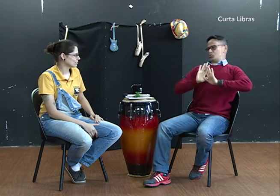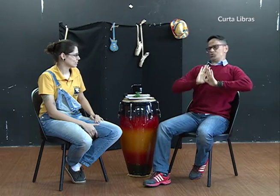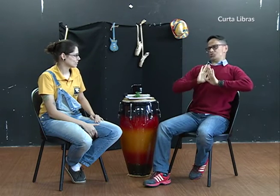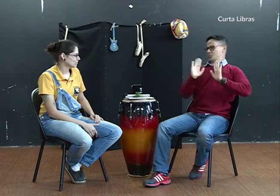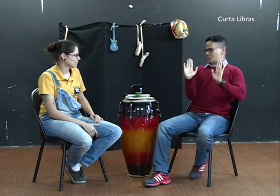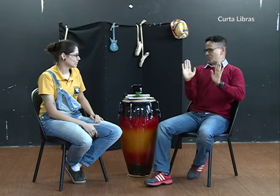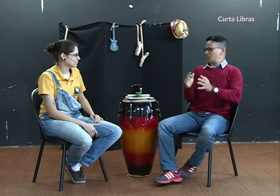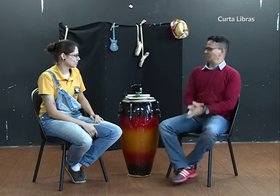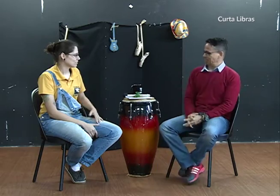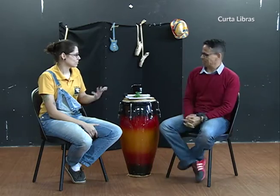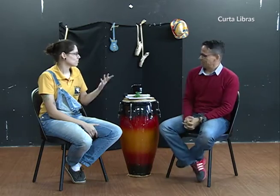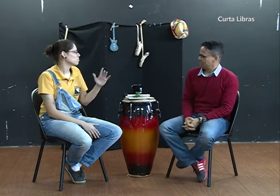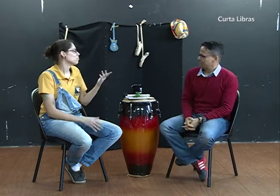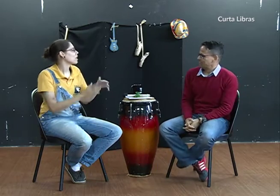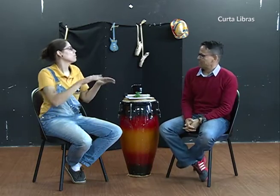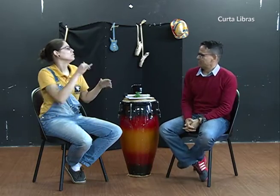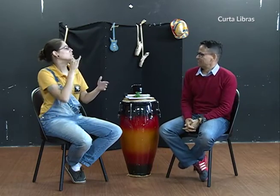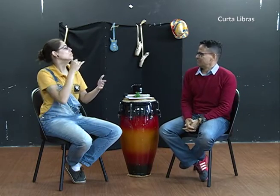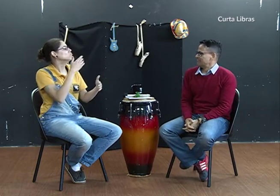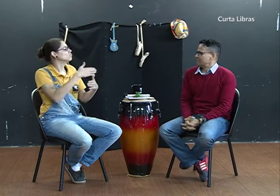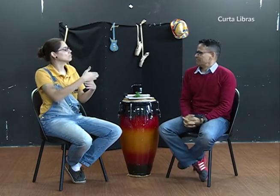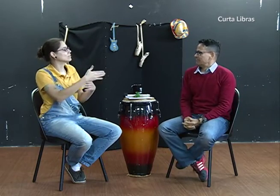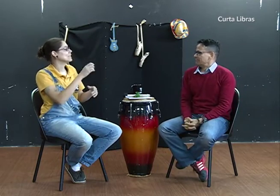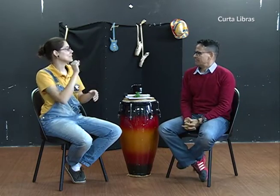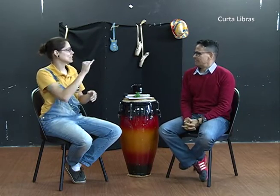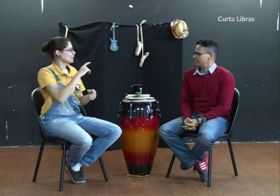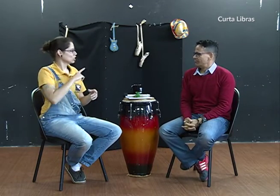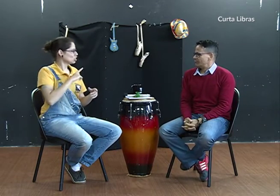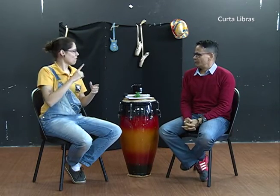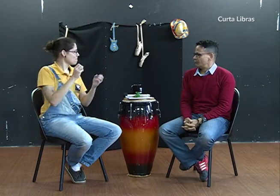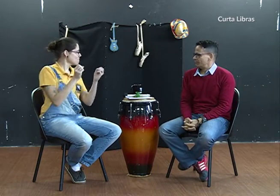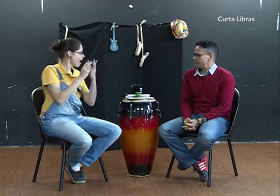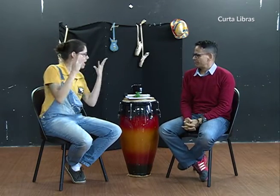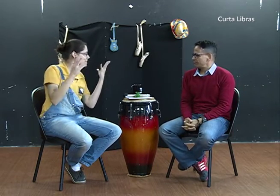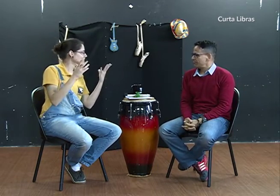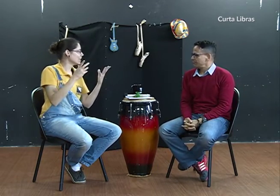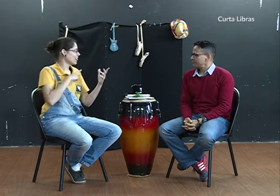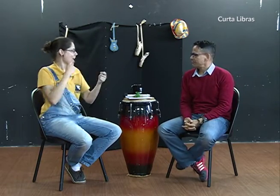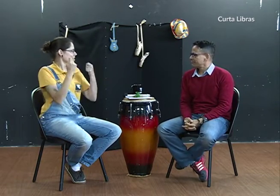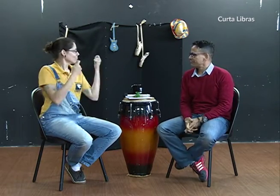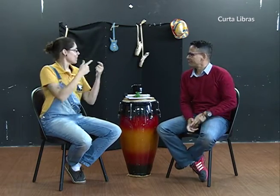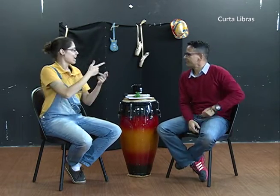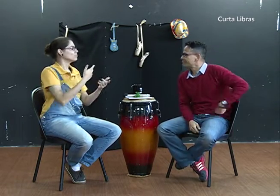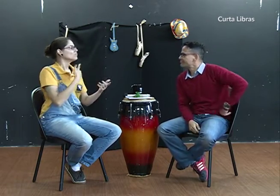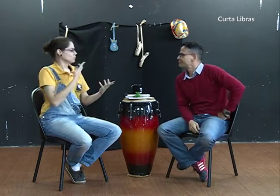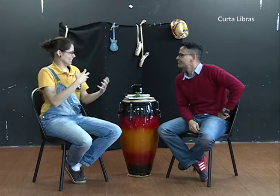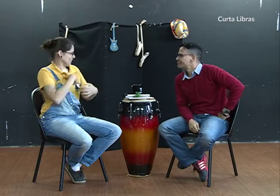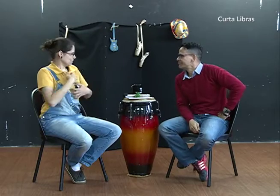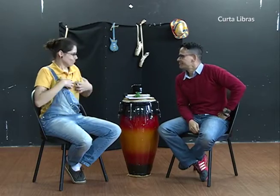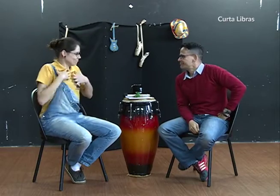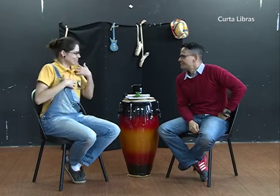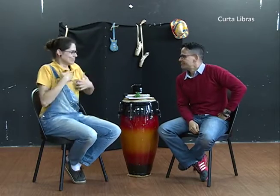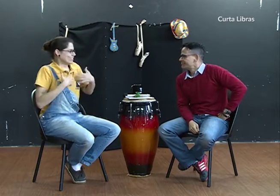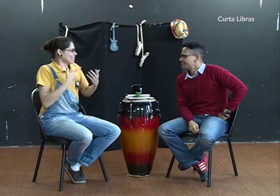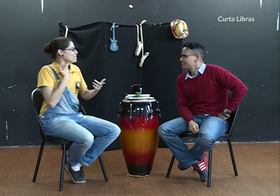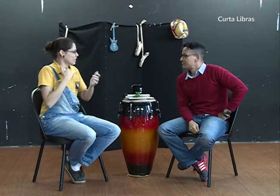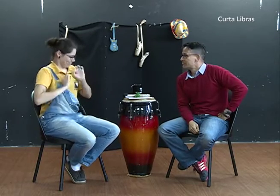Por exemplo, se você tem uma festa ou um você se sente empolgado, sente vontade de estar lá, se sente